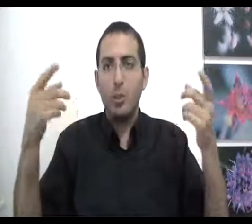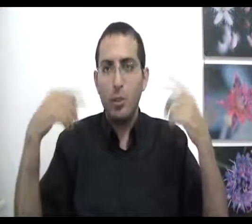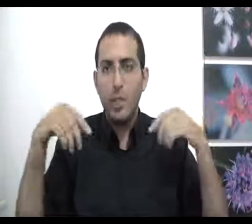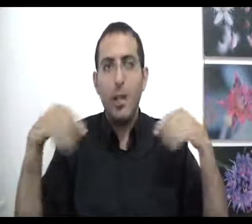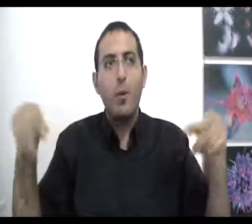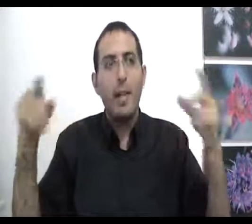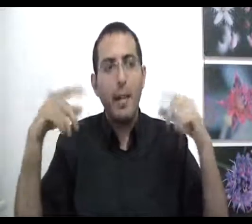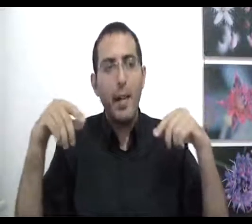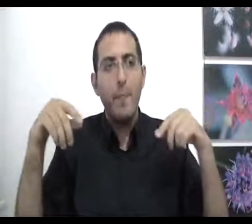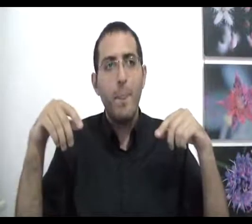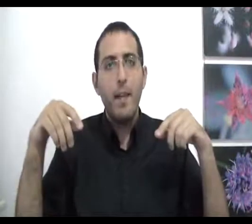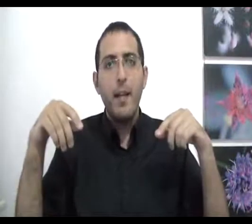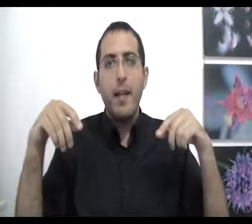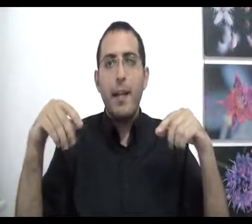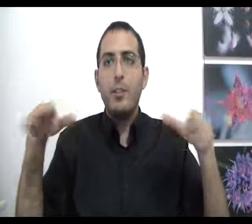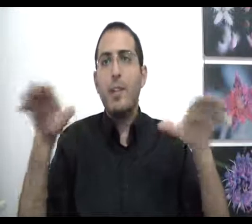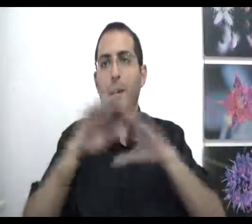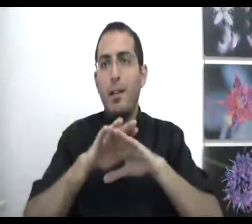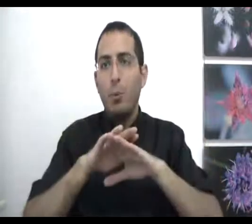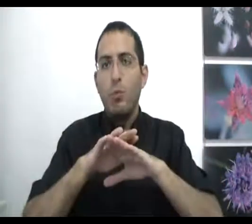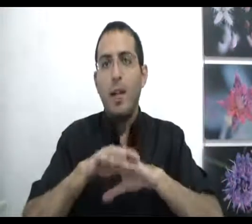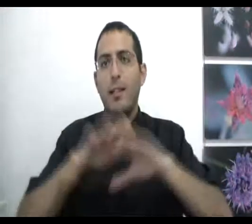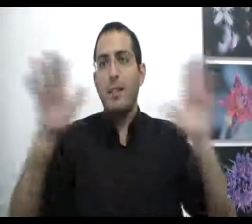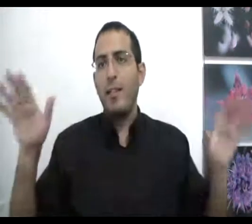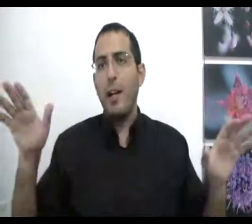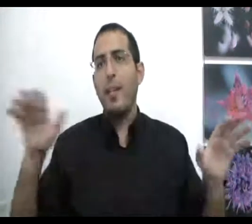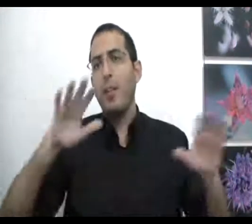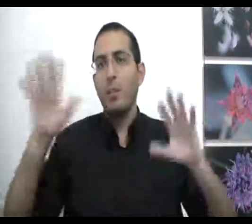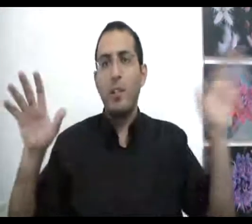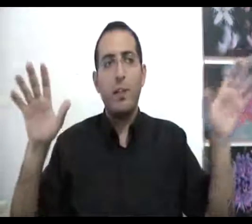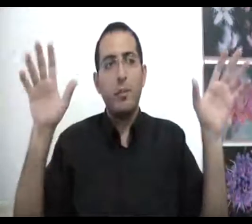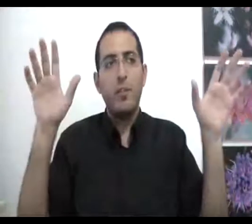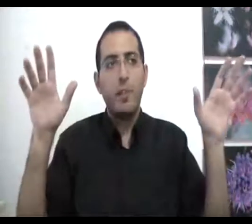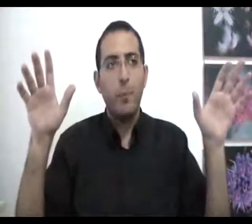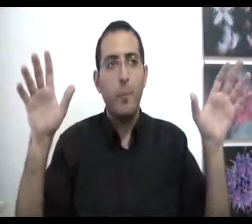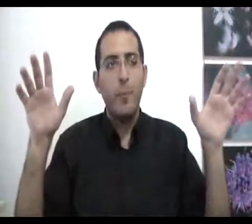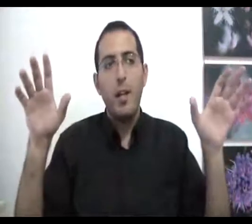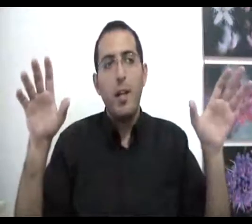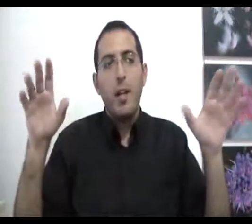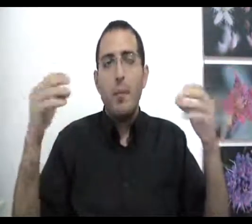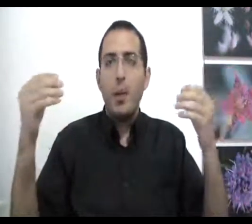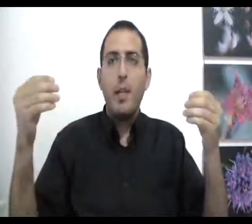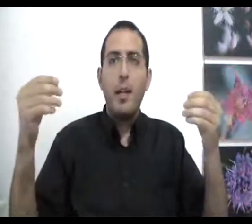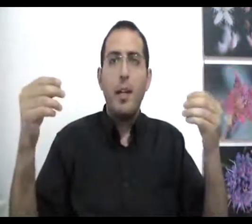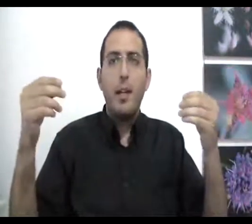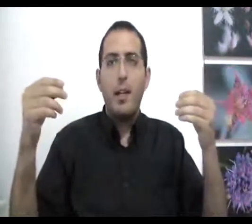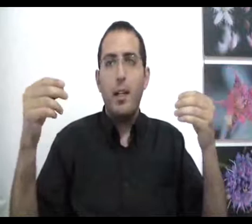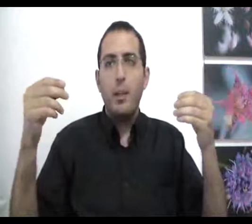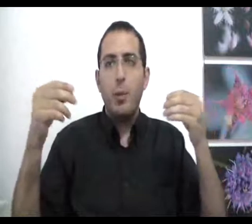שנוצר הכל היה קיים אלא שזה היה באחדות ואחר כך זה נפרד, האחדות והנפרדות נפרדו בכל מקרה השורה